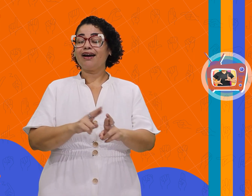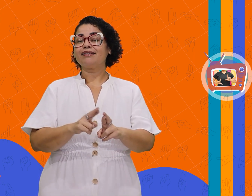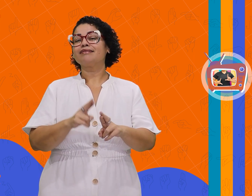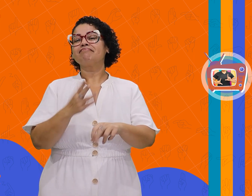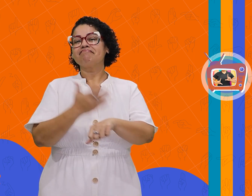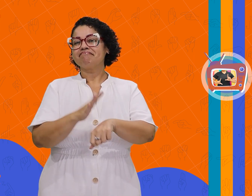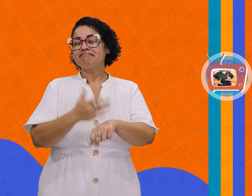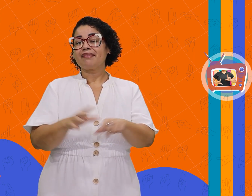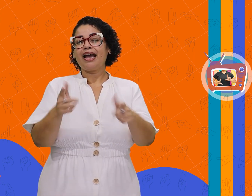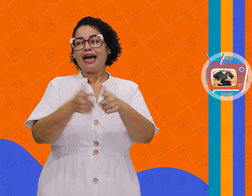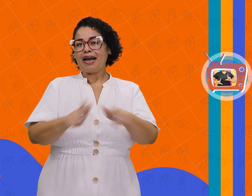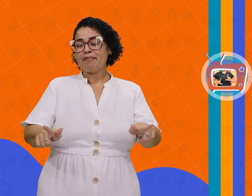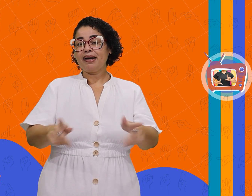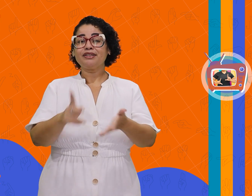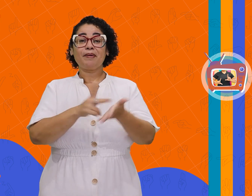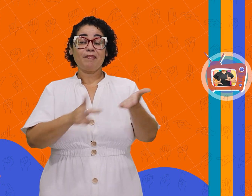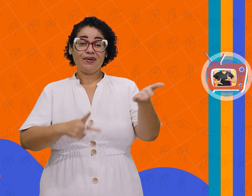técnicas da gramática e poesia.